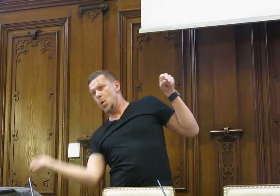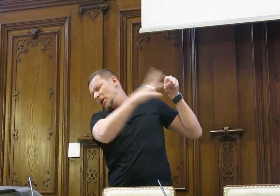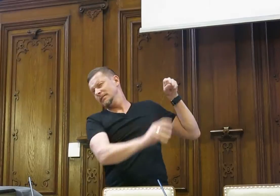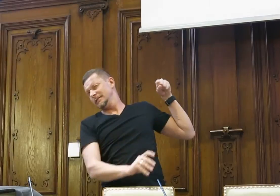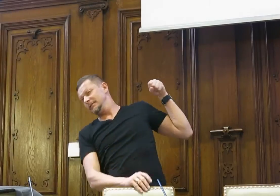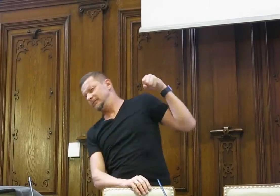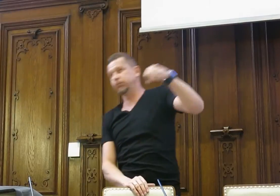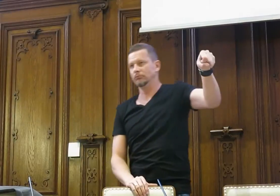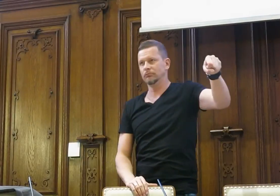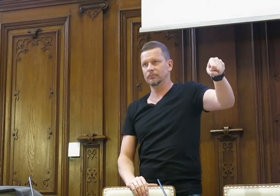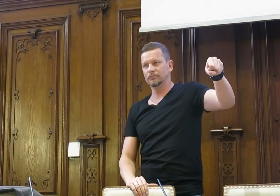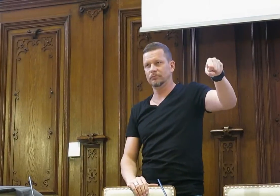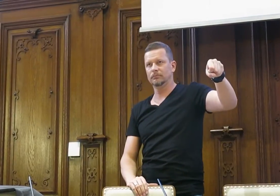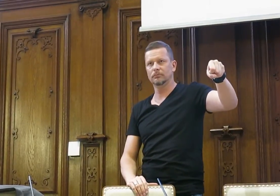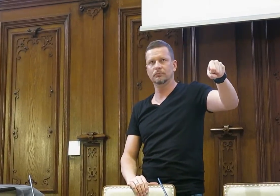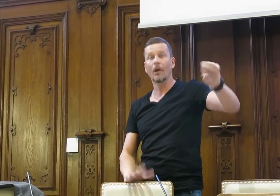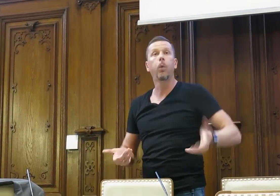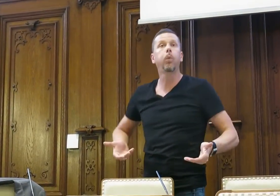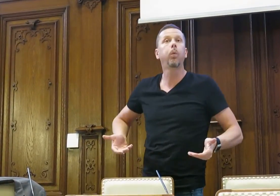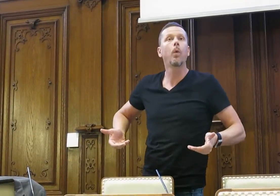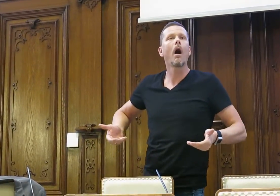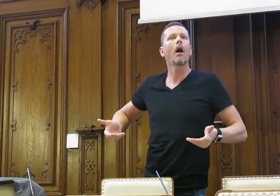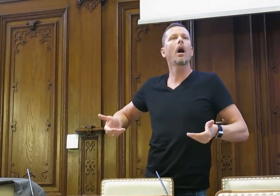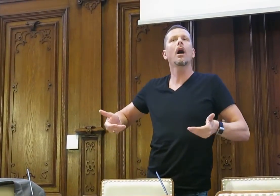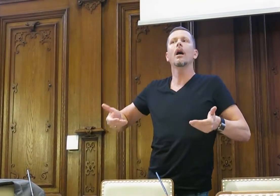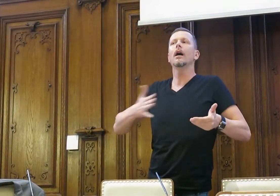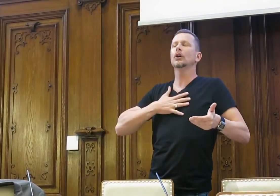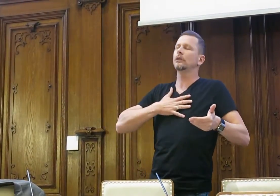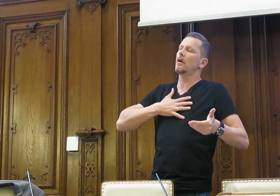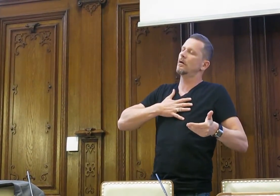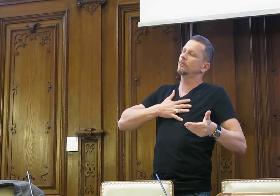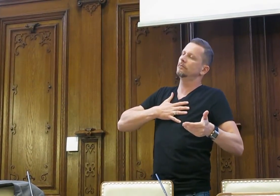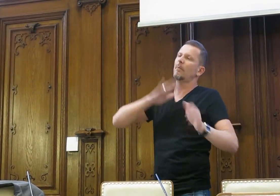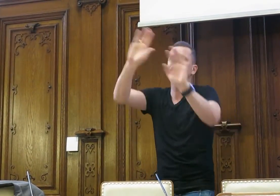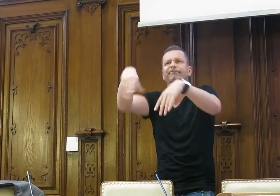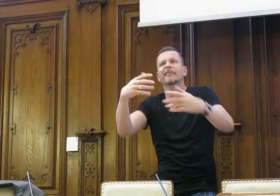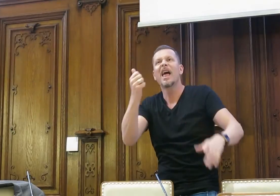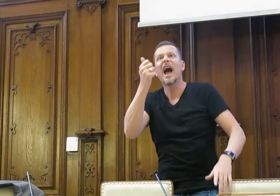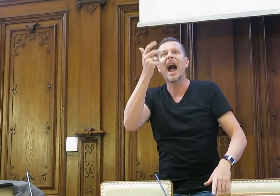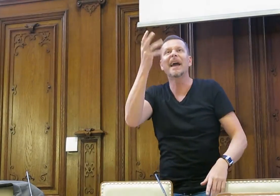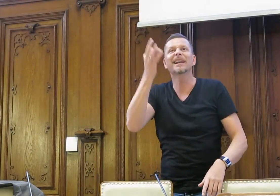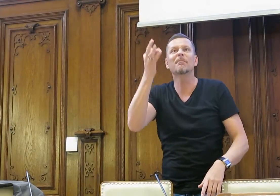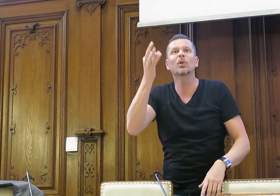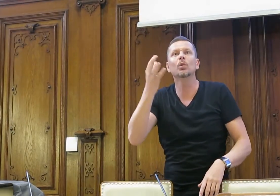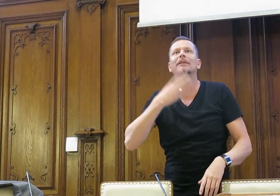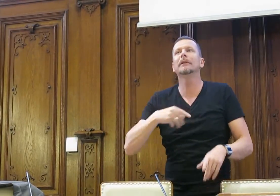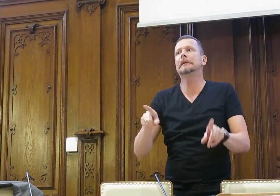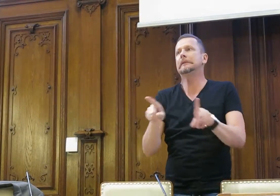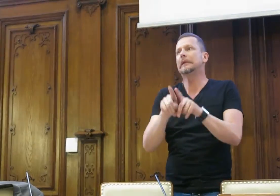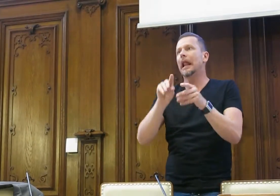wird hinten hinaus geworfen. So, dass das jetzt alles leichter ist. Gott sei Dank, das Flugzeug, es erholt sich wieder, es ist wieder ganz